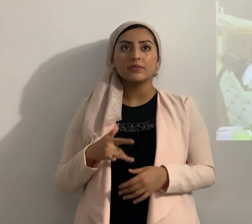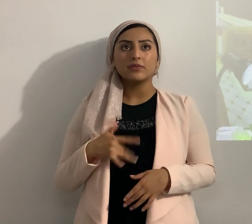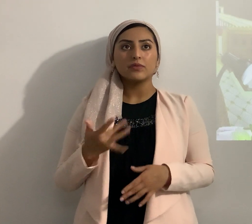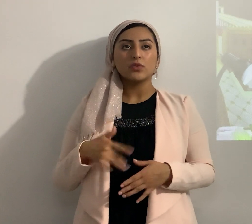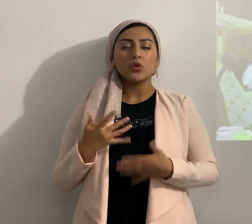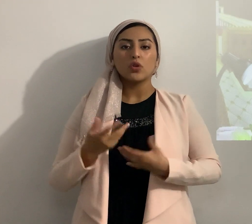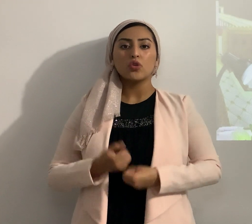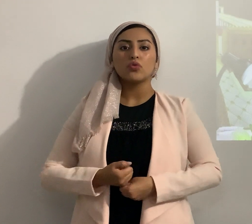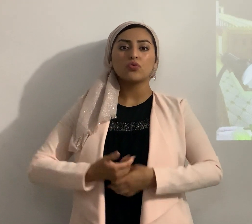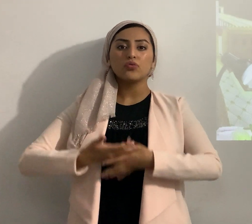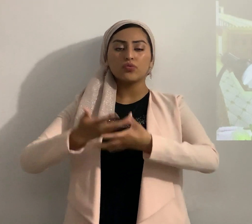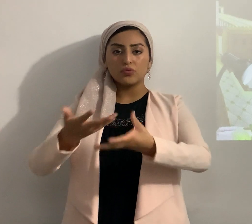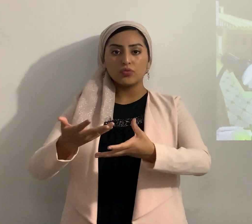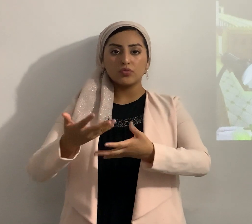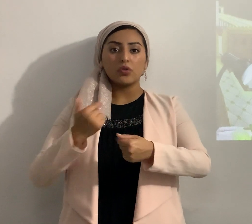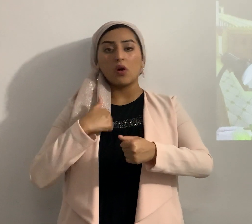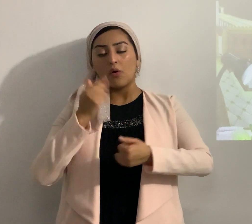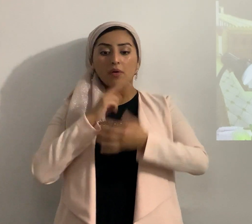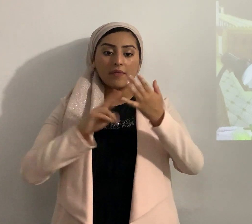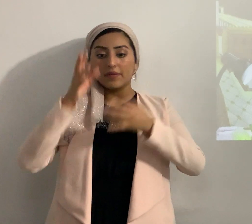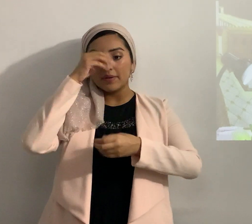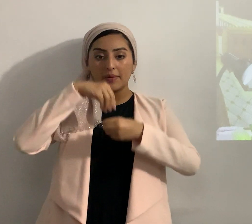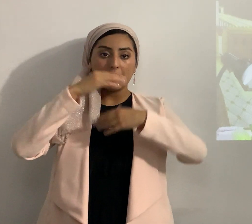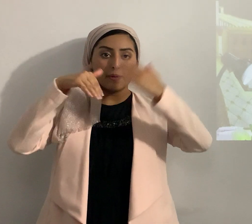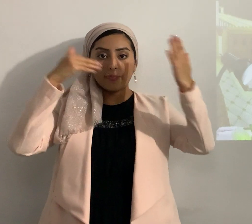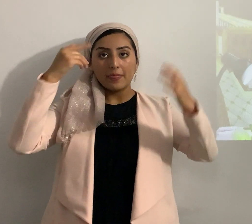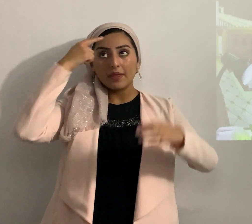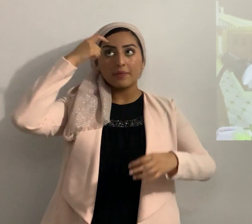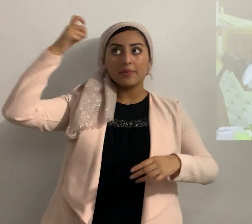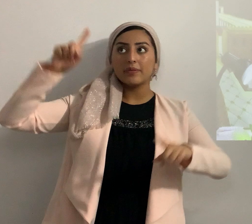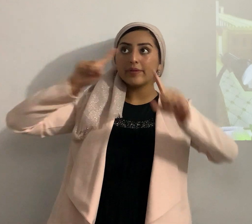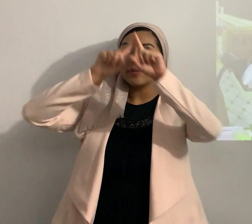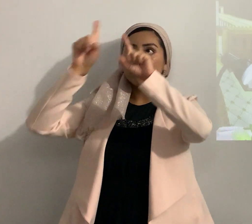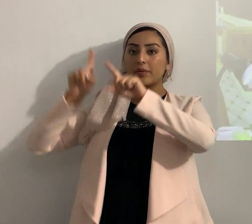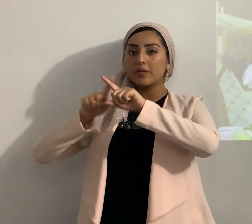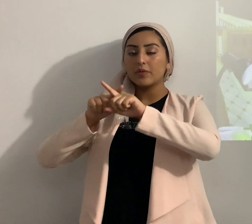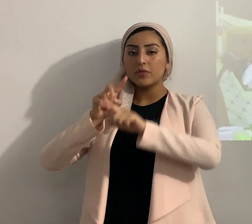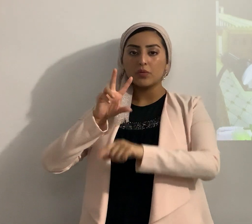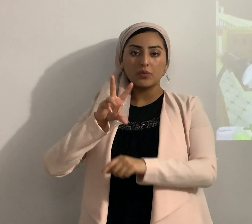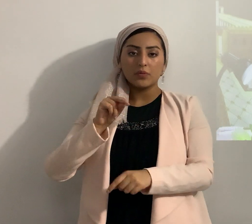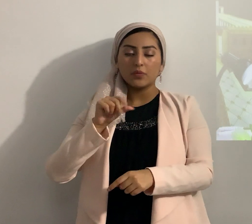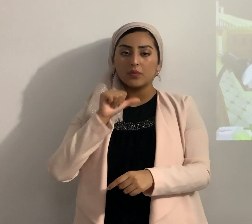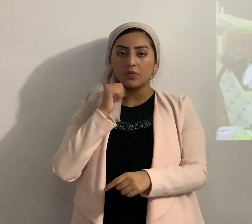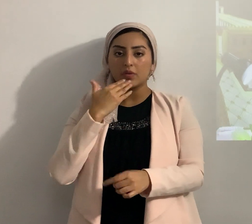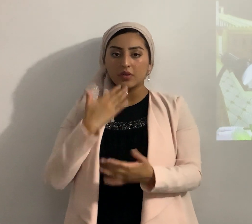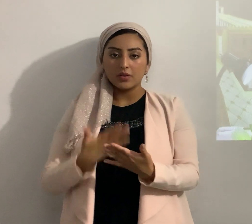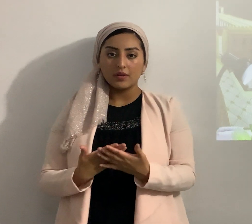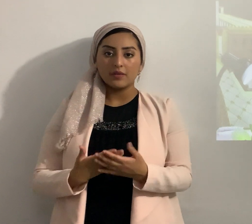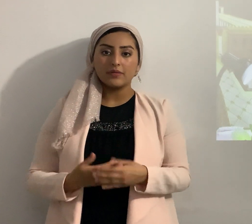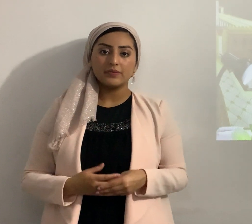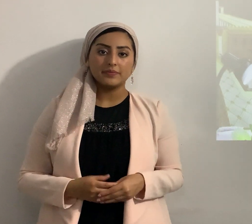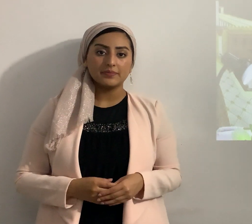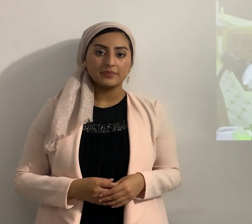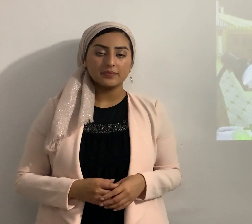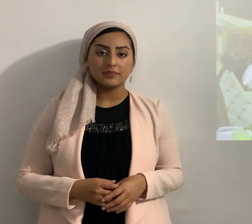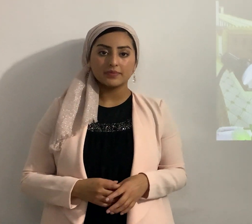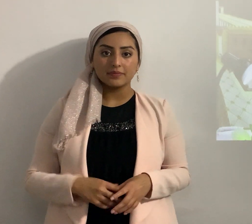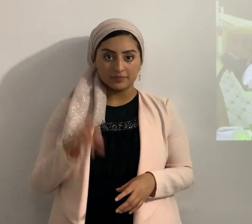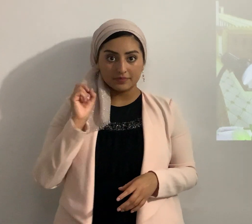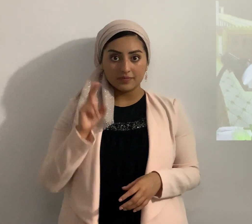consciente no padre nuestro que estás en los cielos santificados ya tu nombre no eso es toda una irreverencia si de acuerdo entonces es